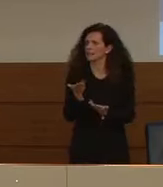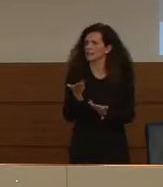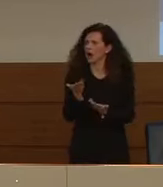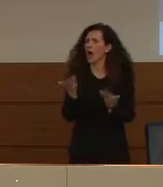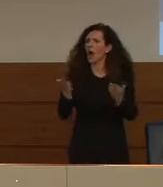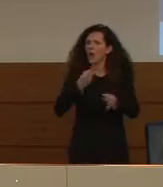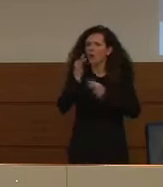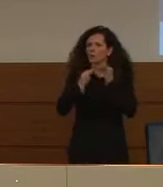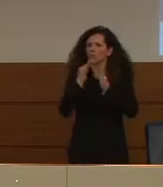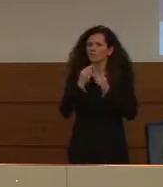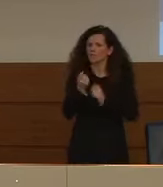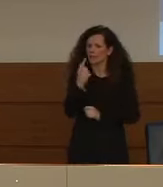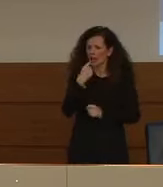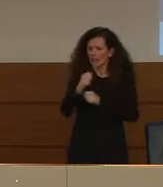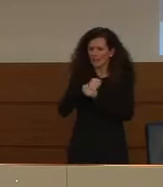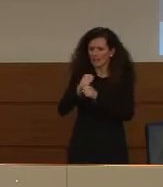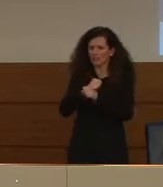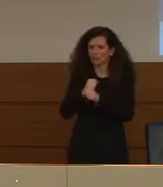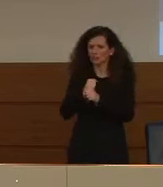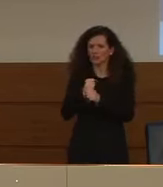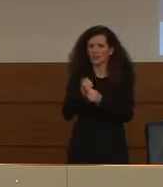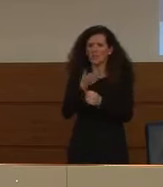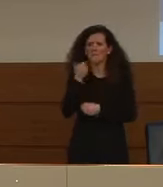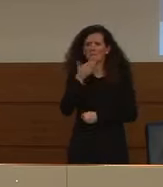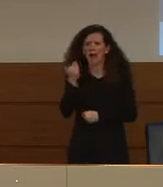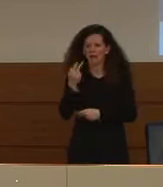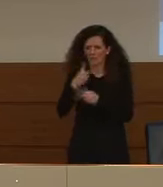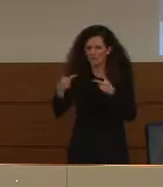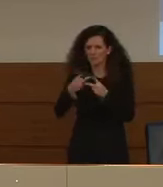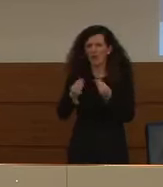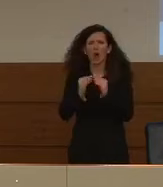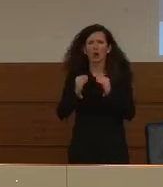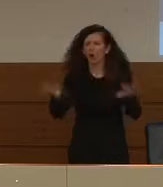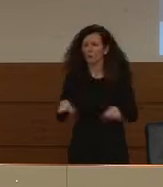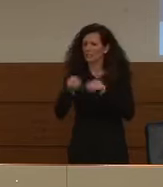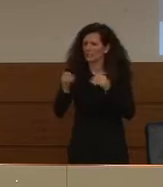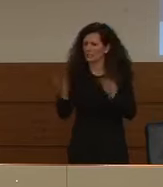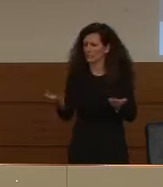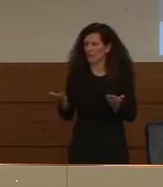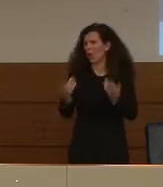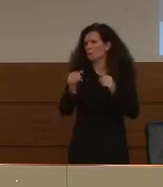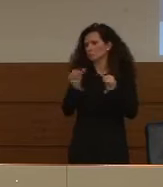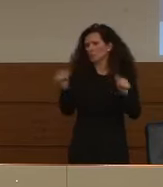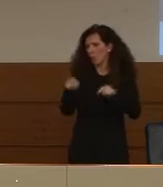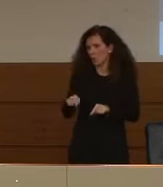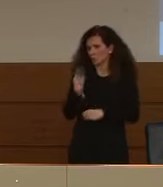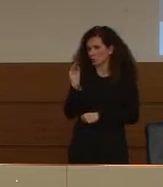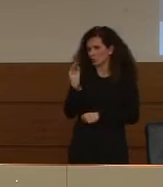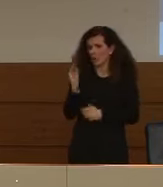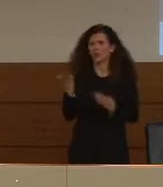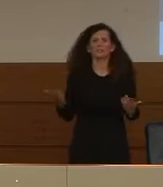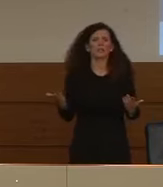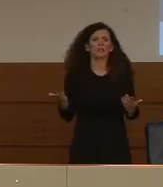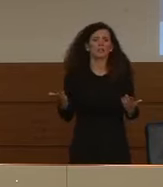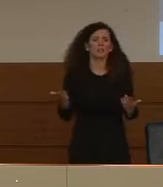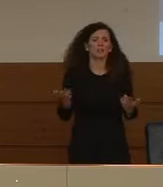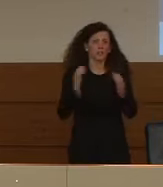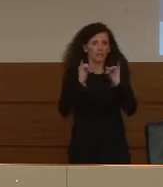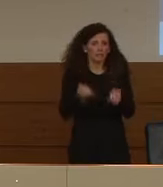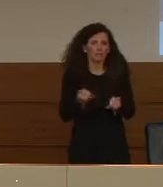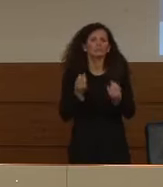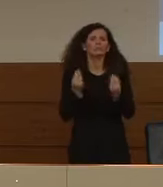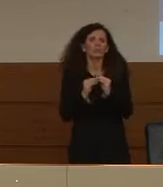medicinali per fare la sperimentazione come la iniziamo questa sperimentazione? Tutto qua. Guardi, è senz'altro all